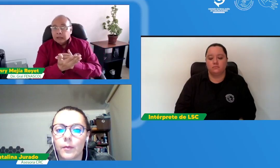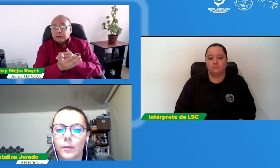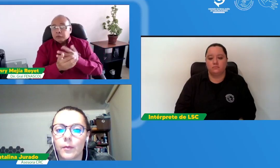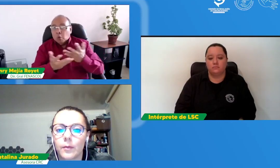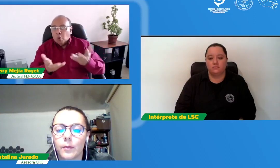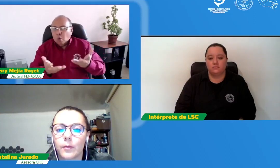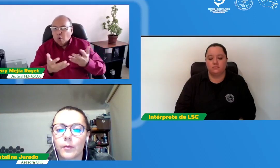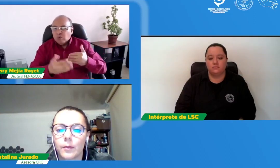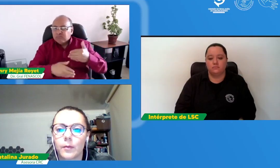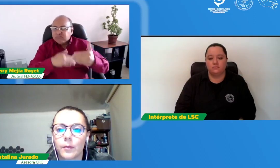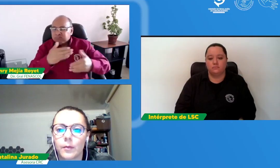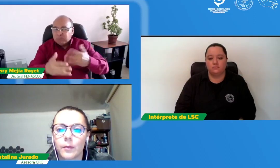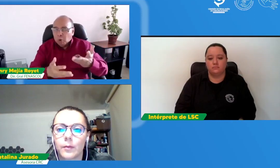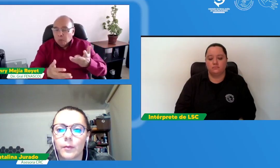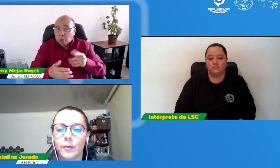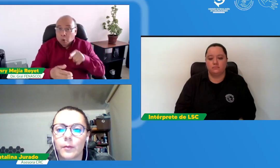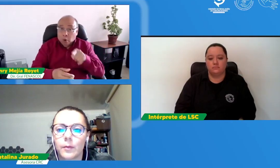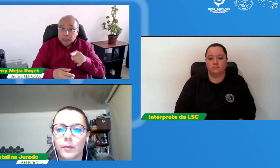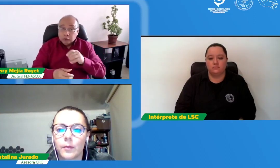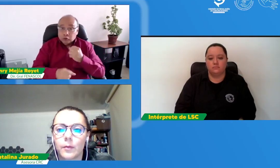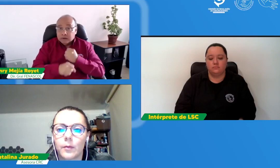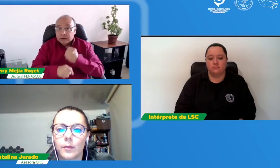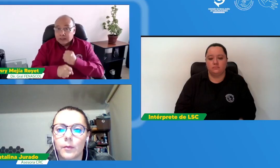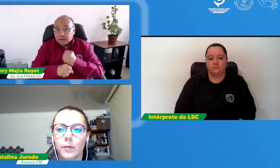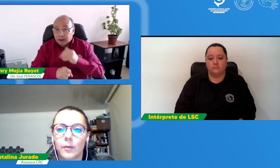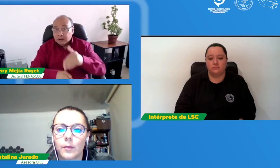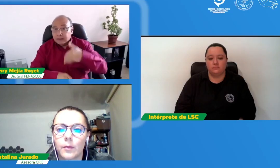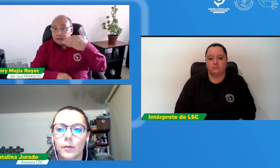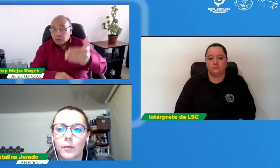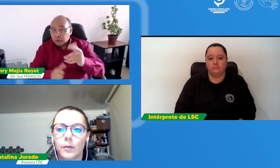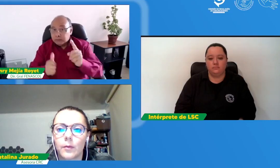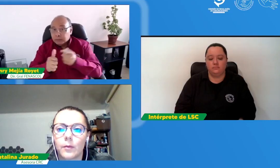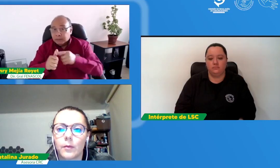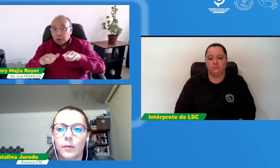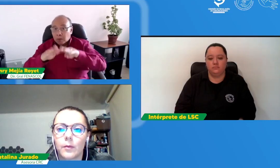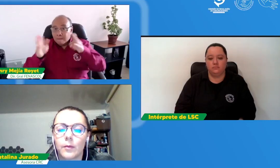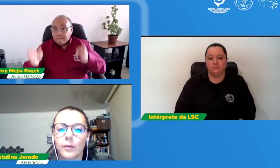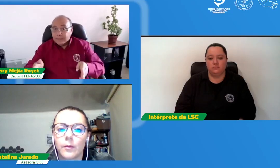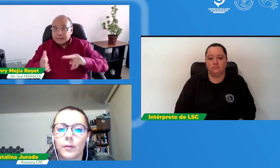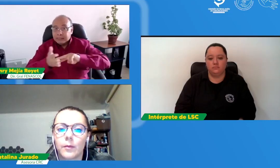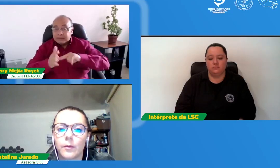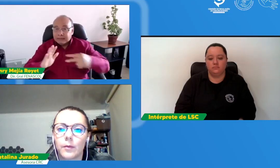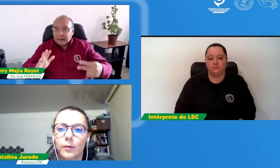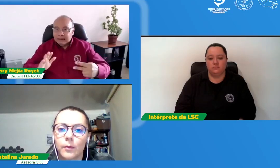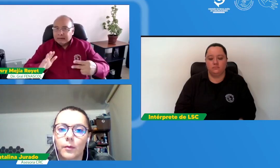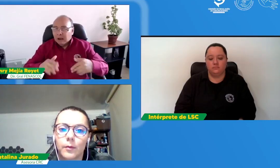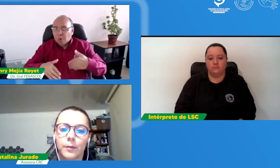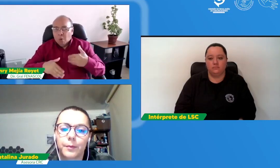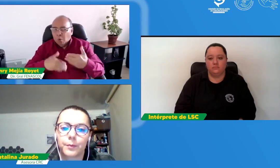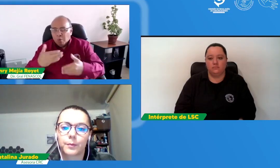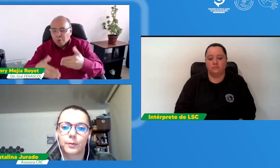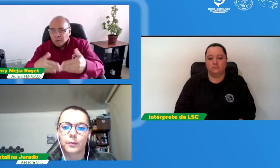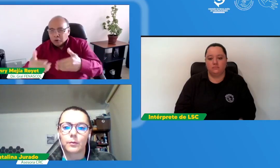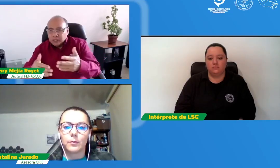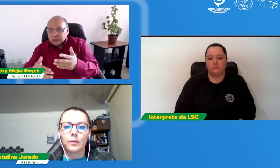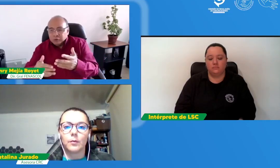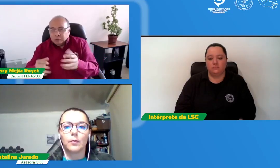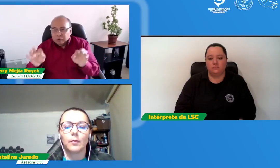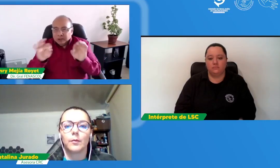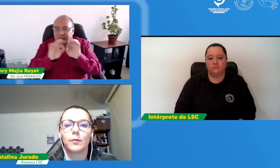que tiene que ver con el servicio de interpretación? ¿cómo se va a regular esto? ¿se va a realizar